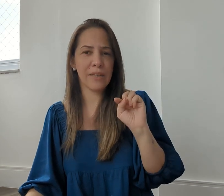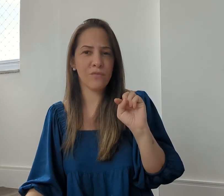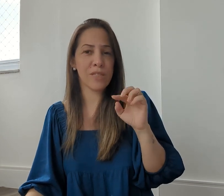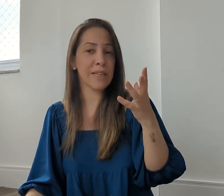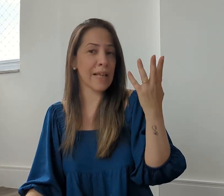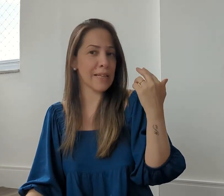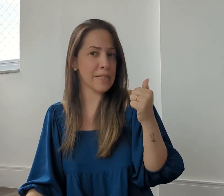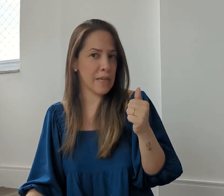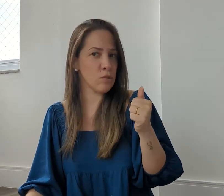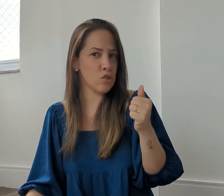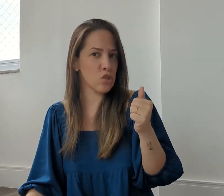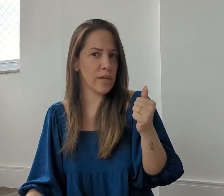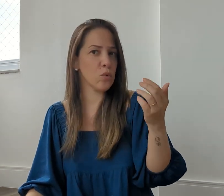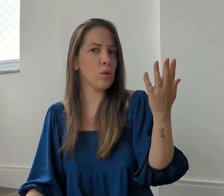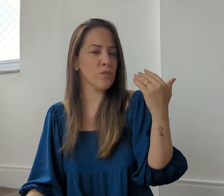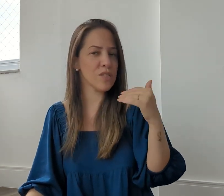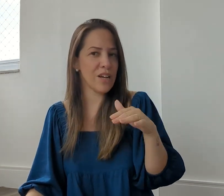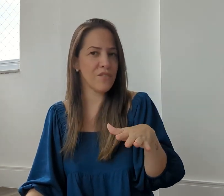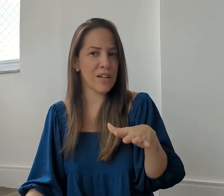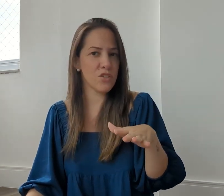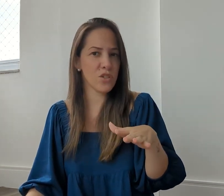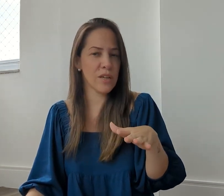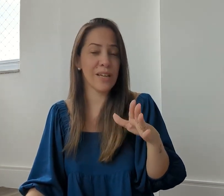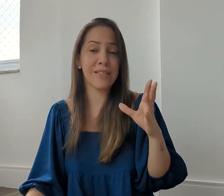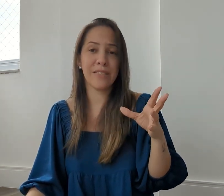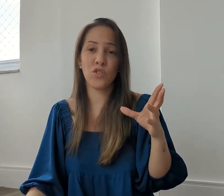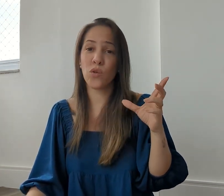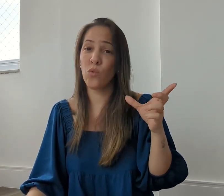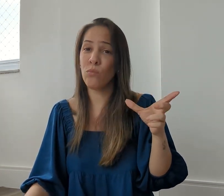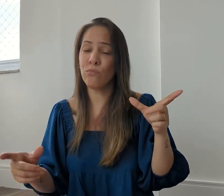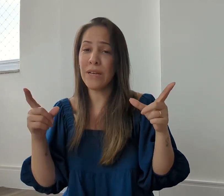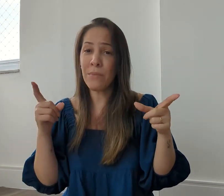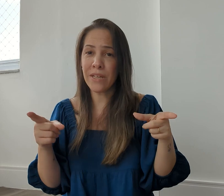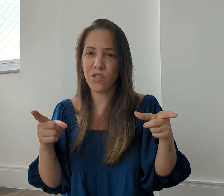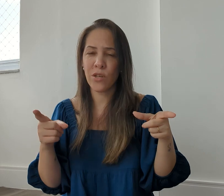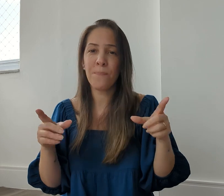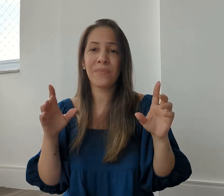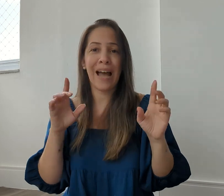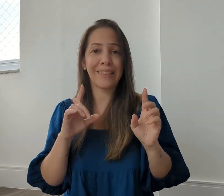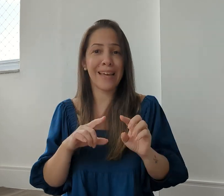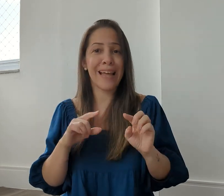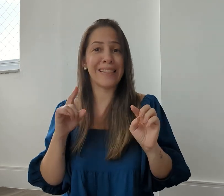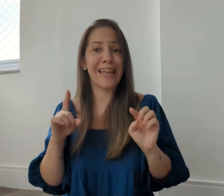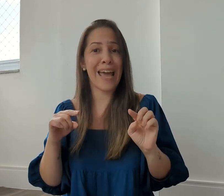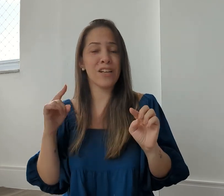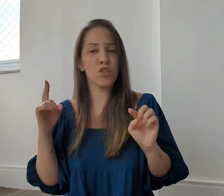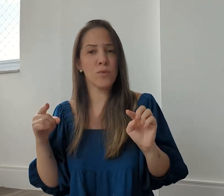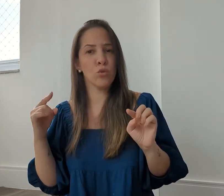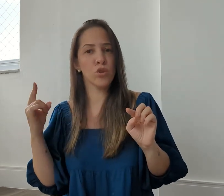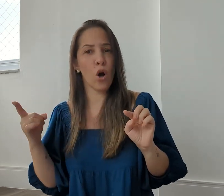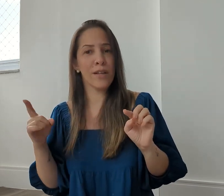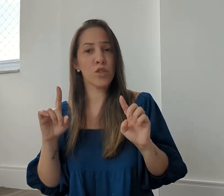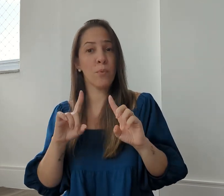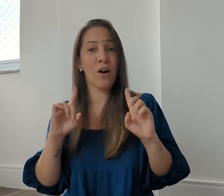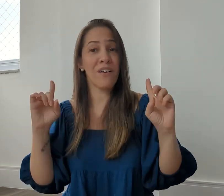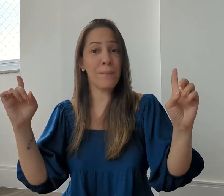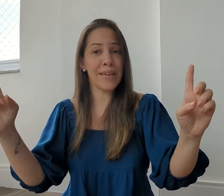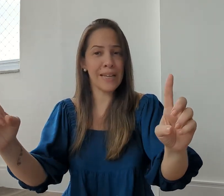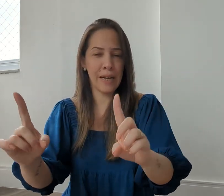você tá trazendo de dinheiro, quanto você vai levar de dinheiro? Existe um limite, até 10 mil dólares por família,